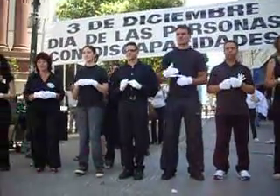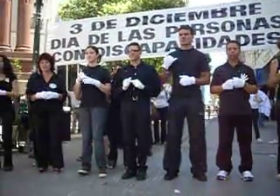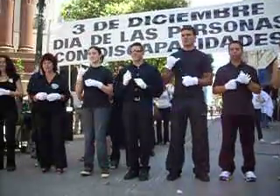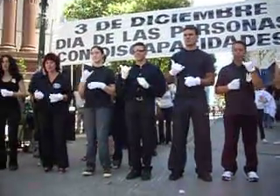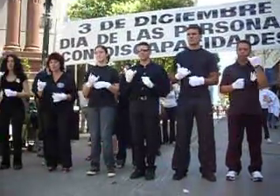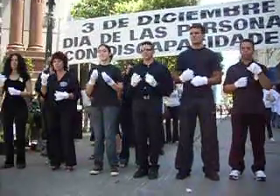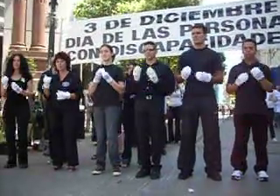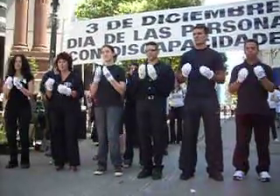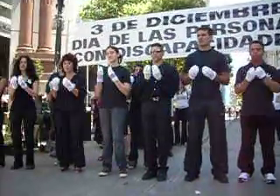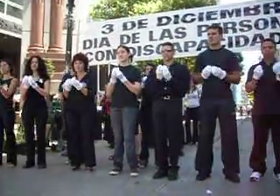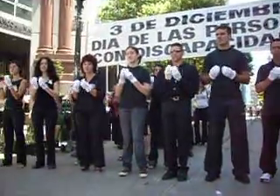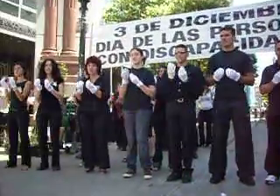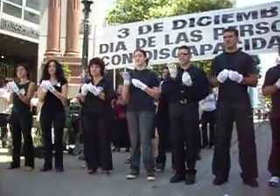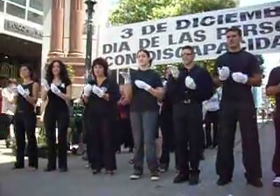Tengo mucho que pedir,